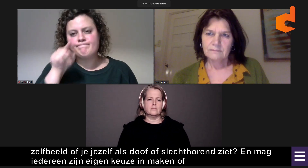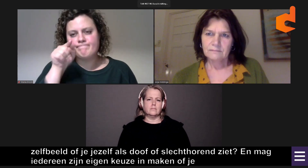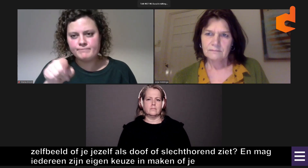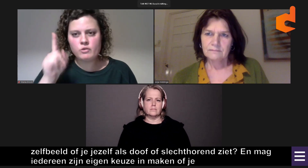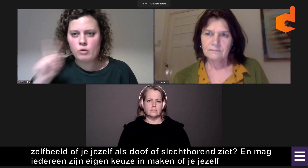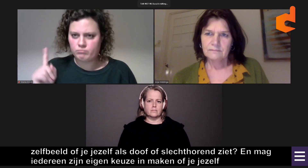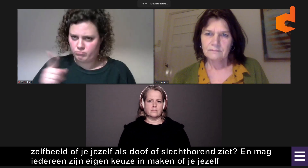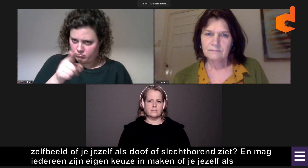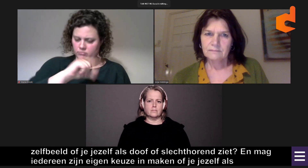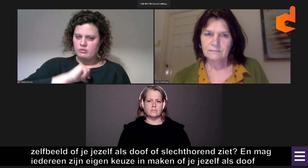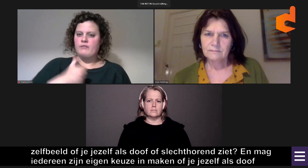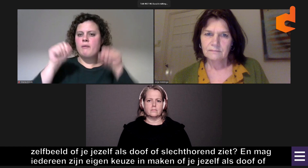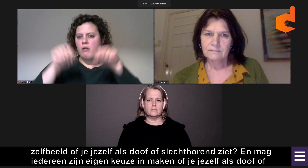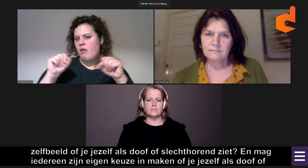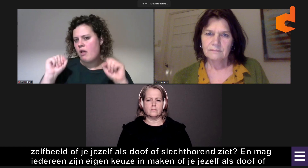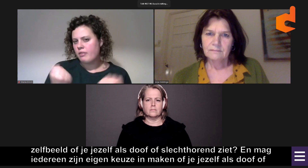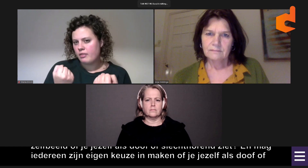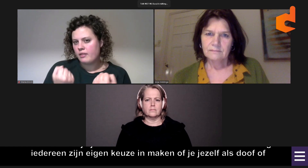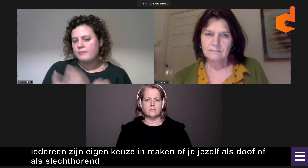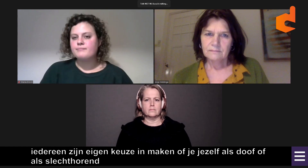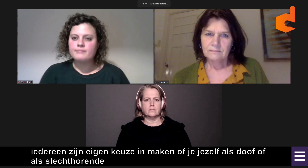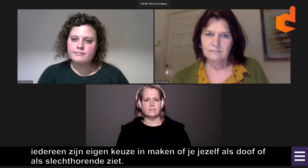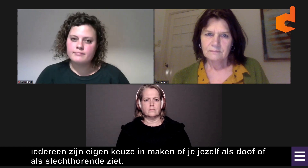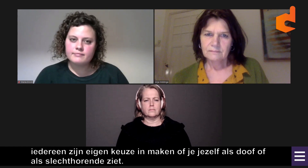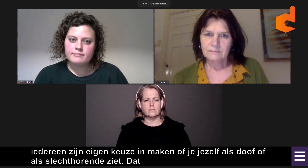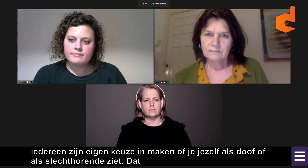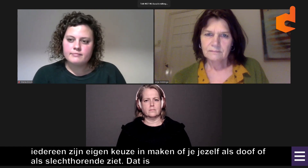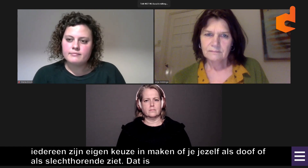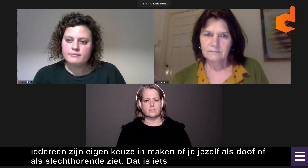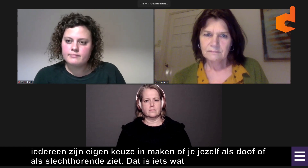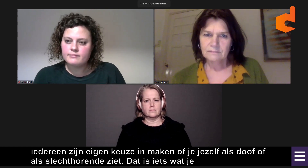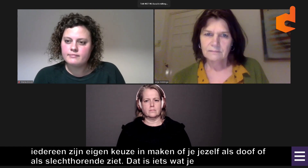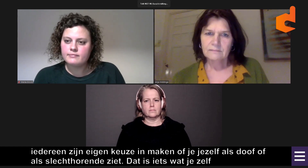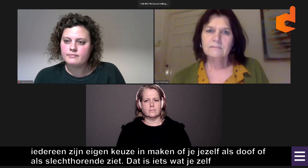niet iemand te zijn die jou bestempelt als dove of slechthorend. dat is iets wat jij zelf kan bepalen.